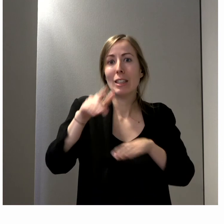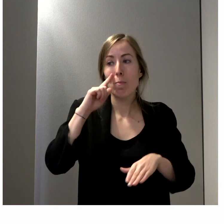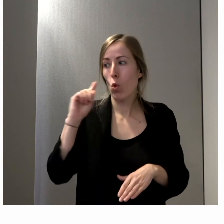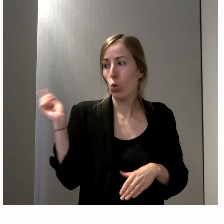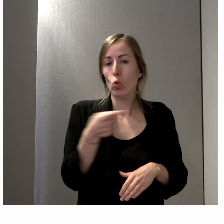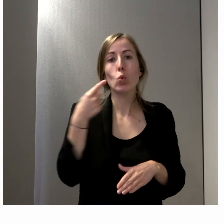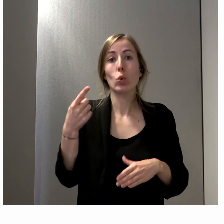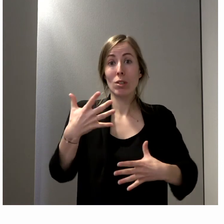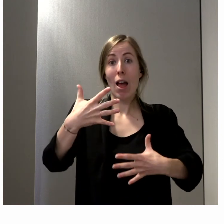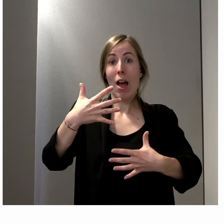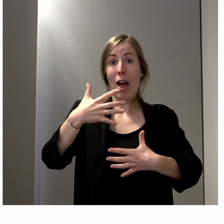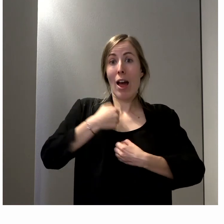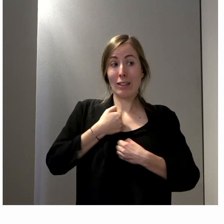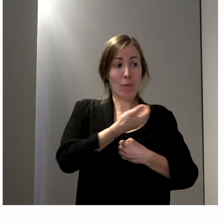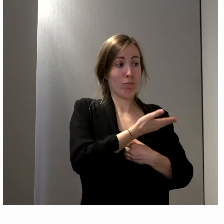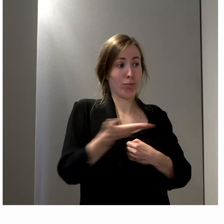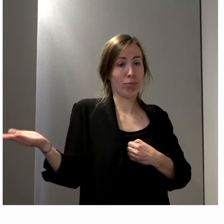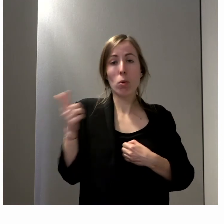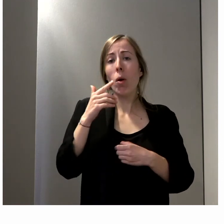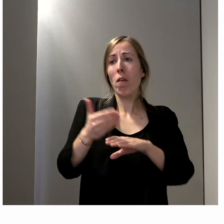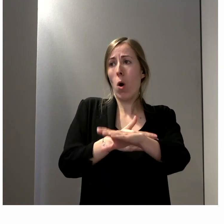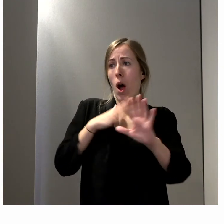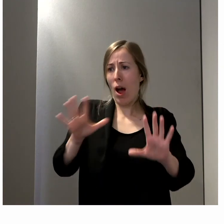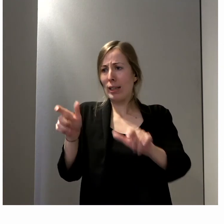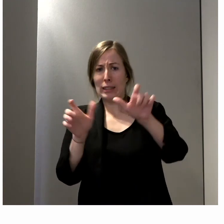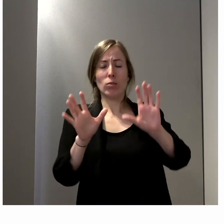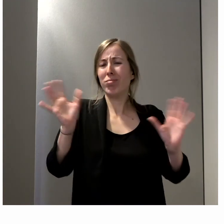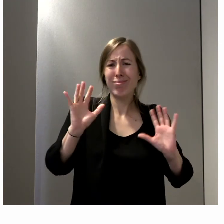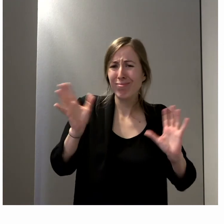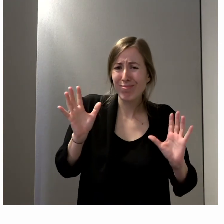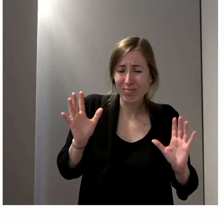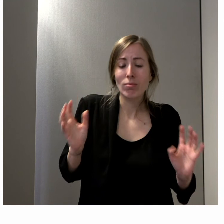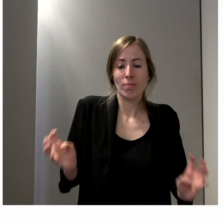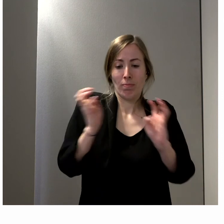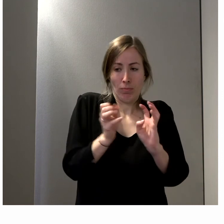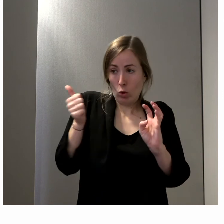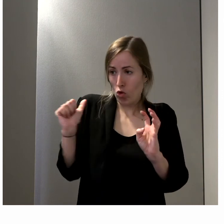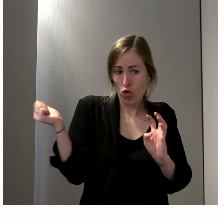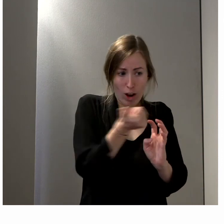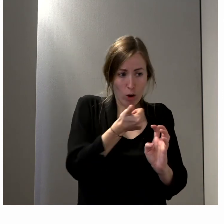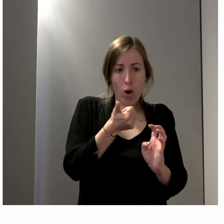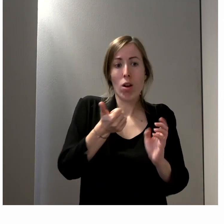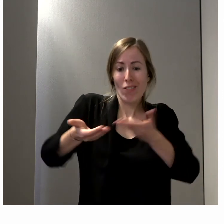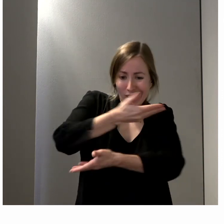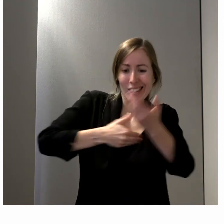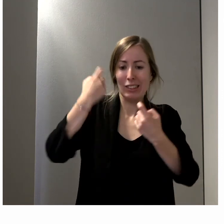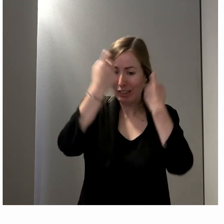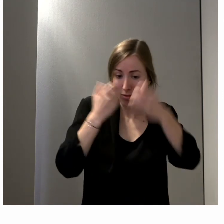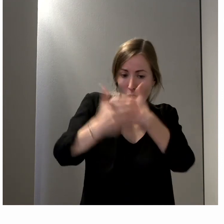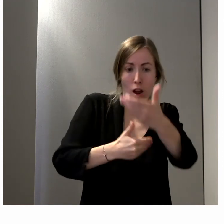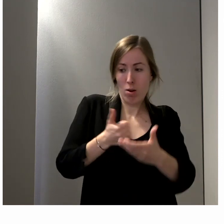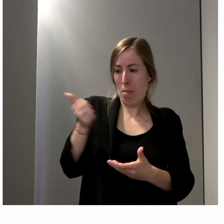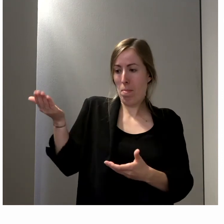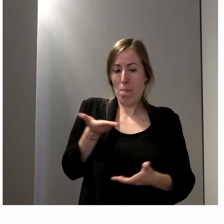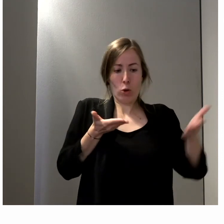acceptation des uns des autres sans se poser de questions, finalement. Voir la personne, ce qu'elle apporte, ce qu'elle apporte au débat et tout le monde